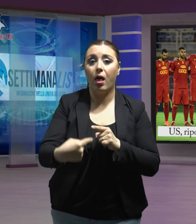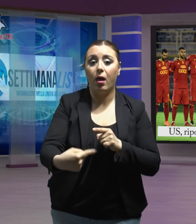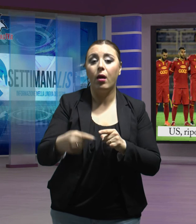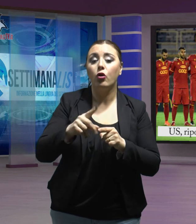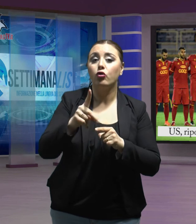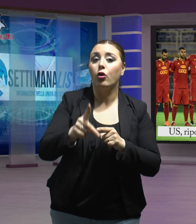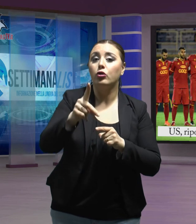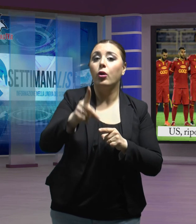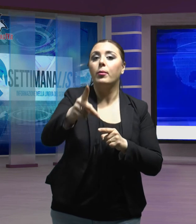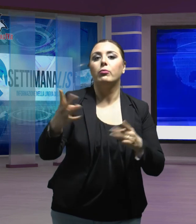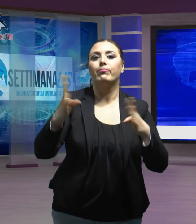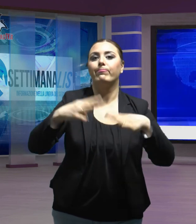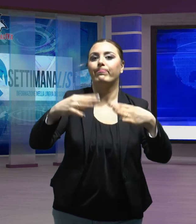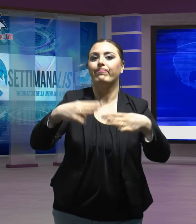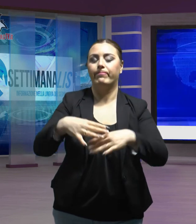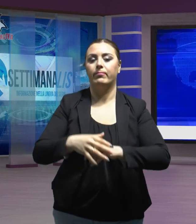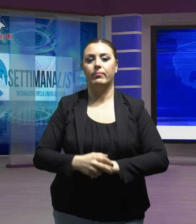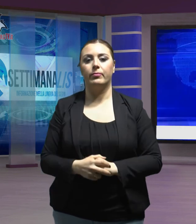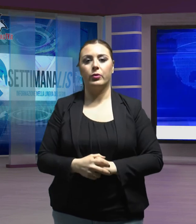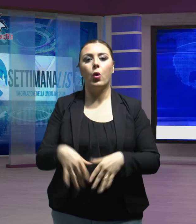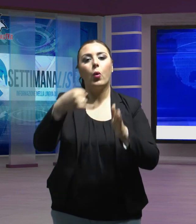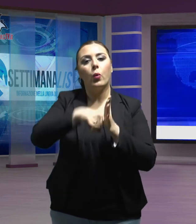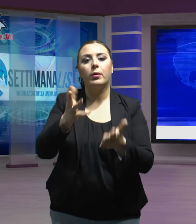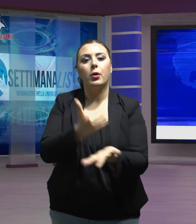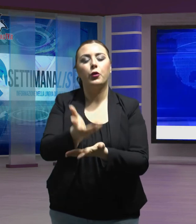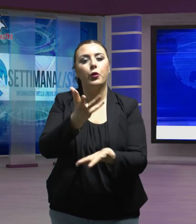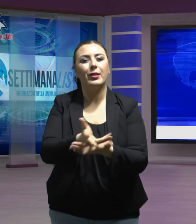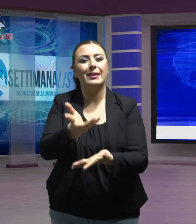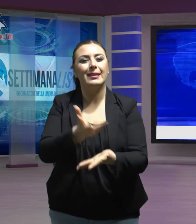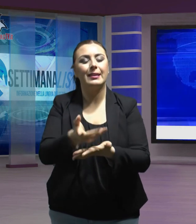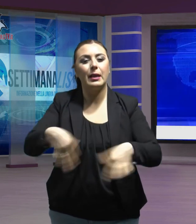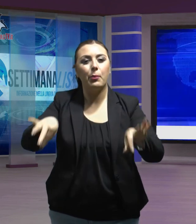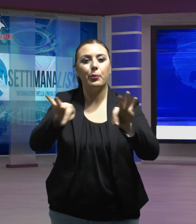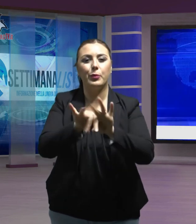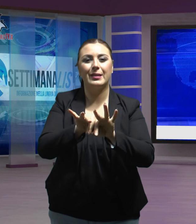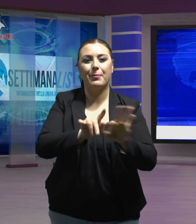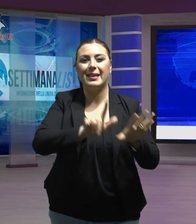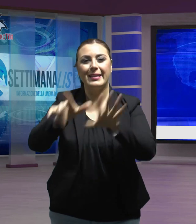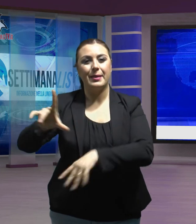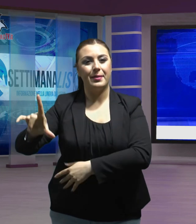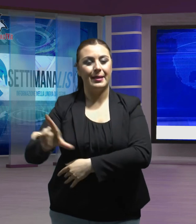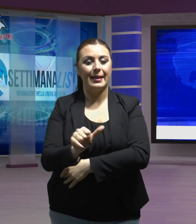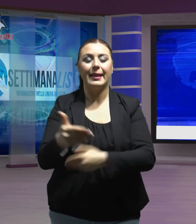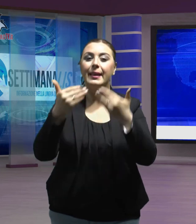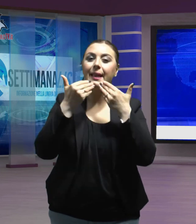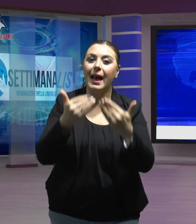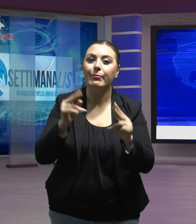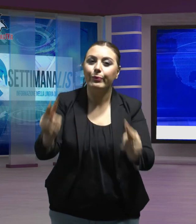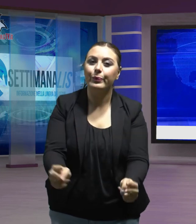stagione. Era l'ultima notizia per questo appuntamento con Settimanalis. Grazie per averlo